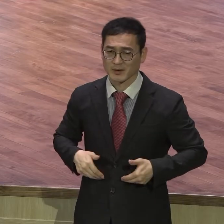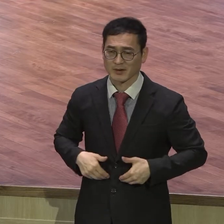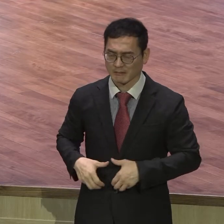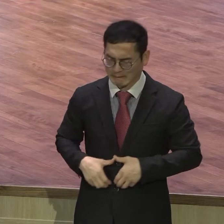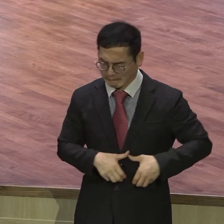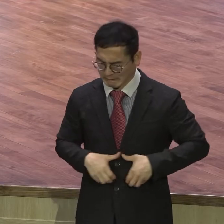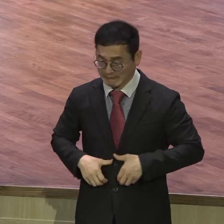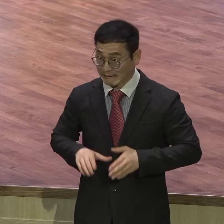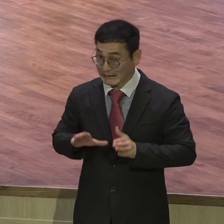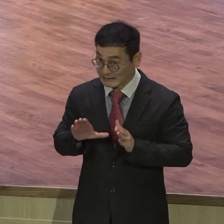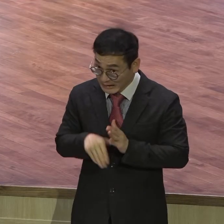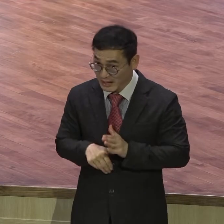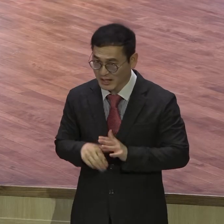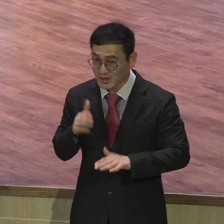양다리에 걸치는 자 말씀드렸죠?